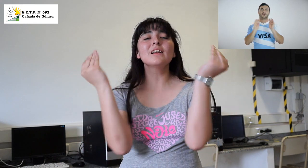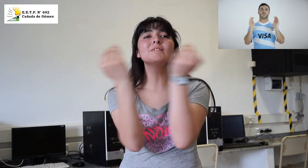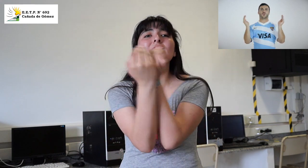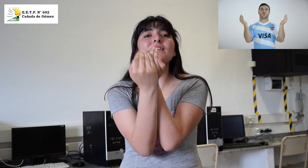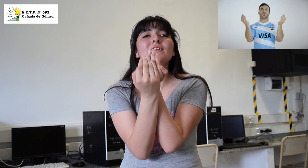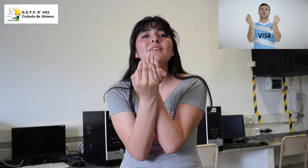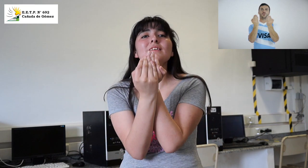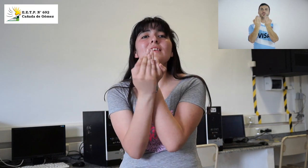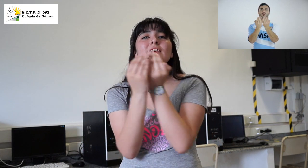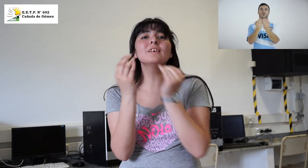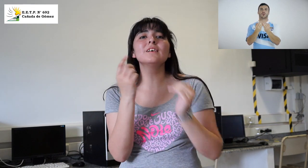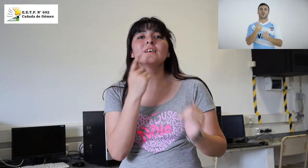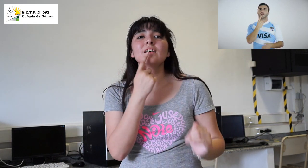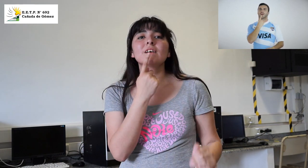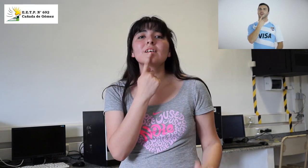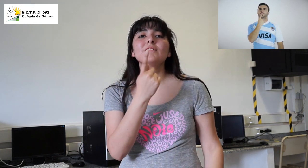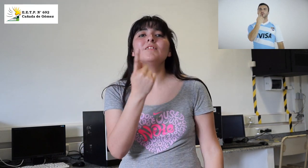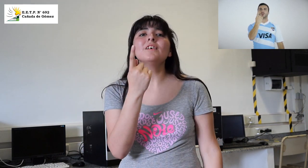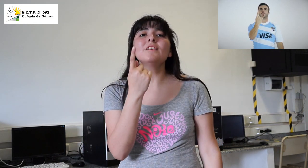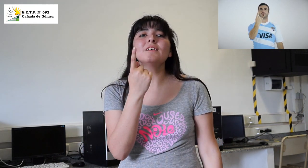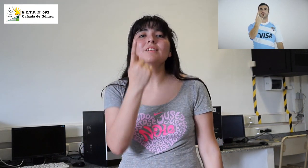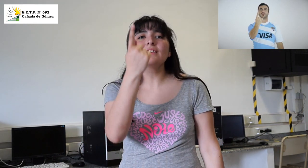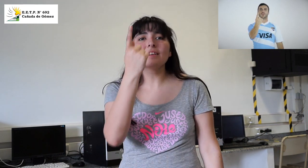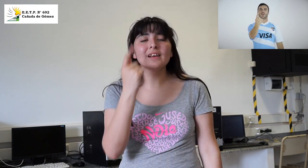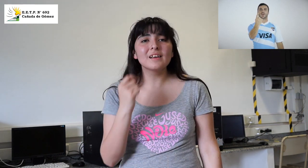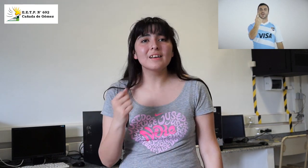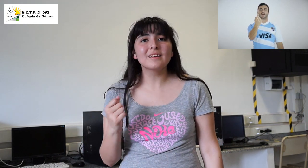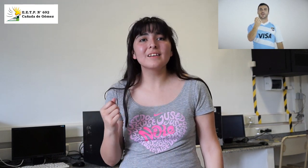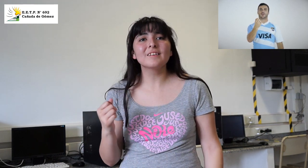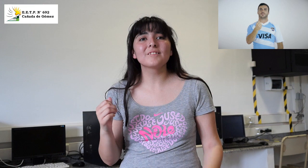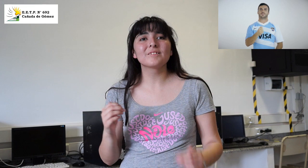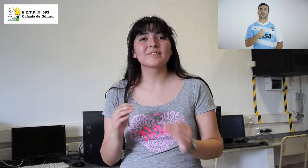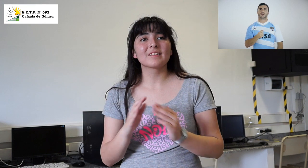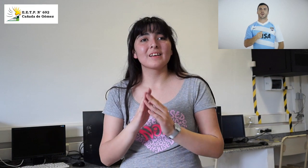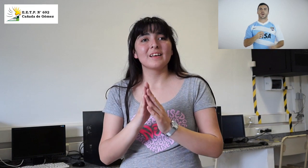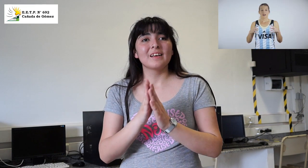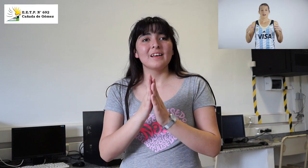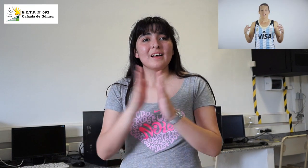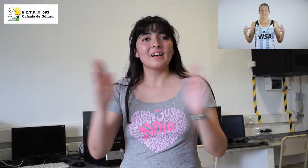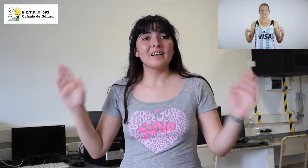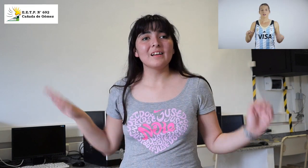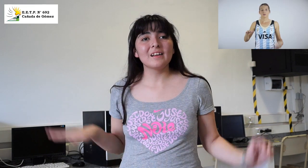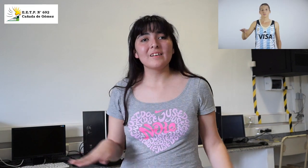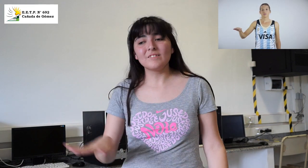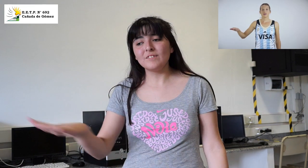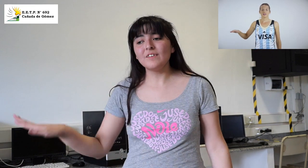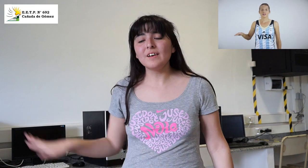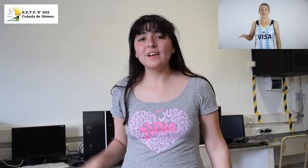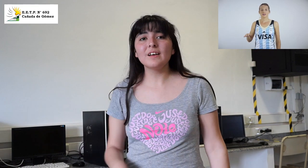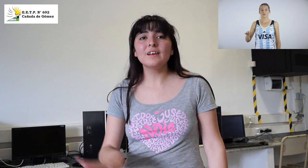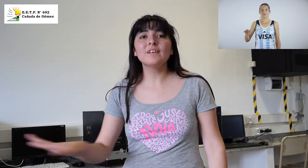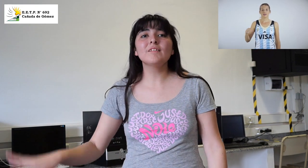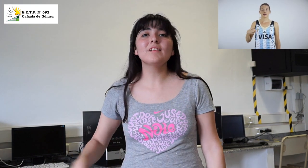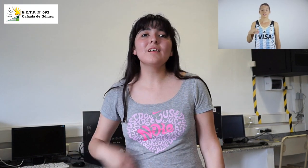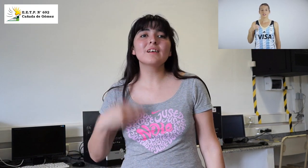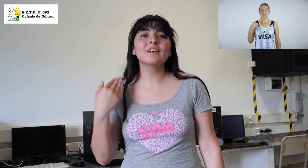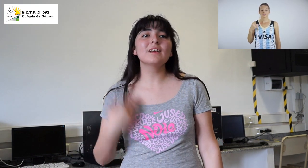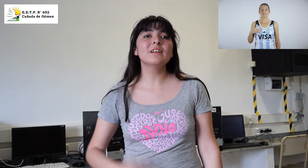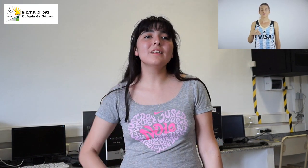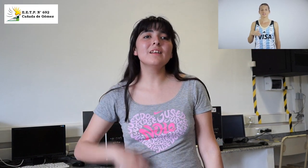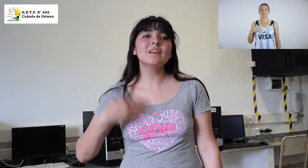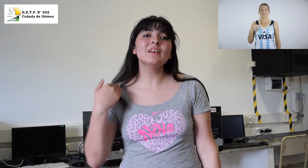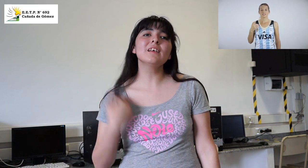del mundo responden al gran pueblo